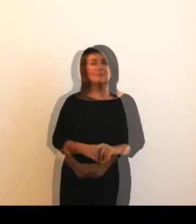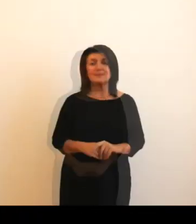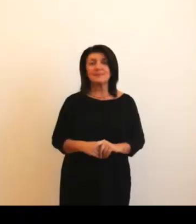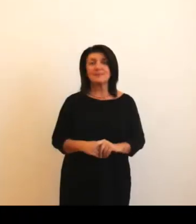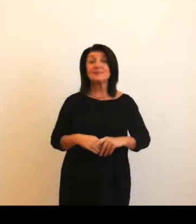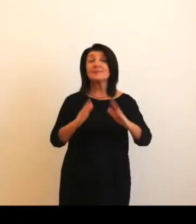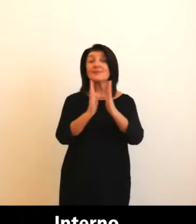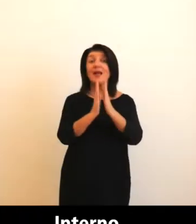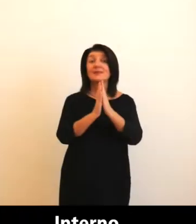Interno